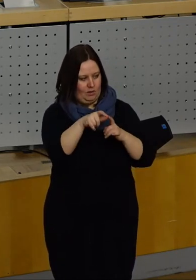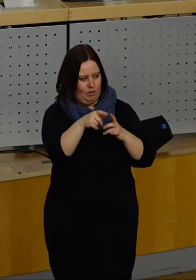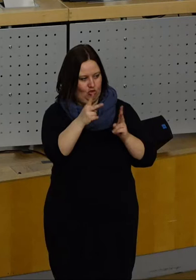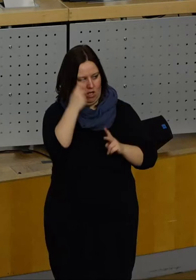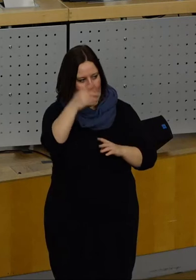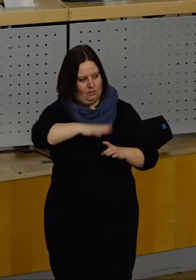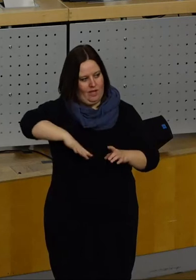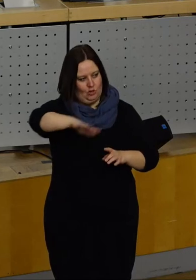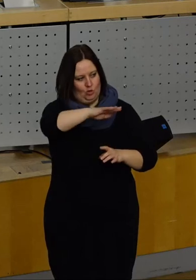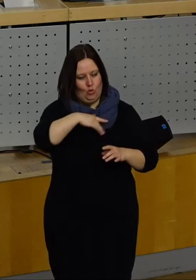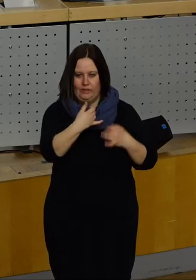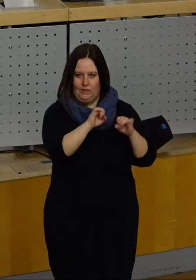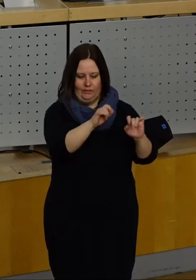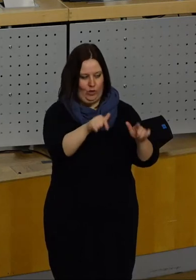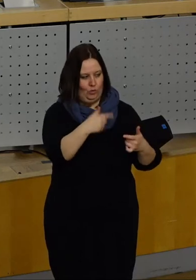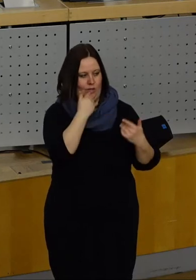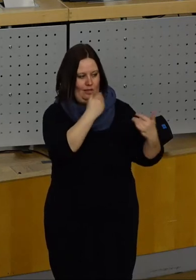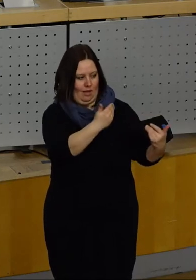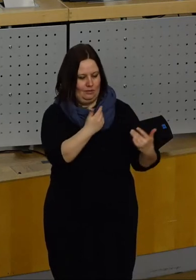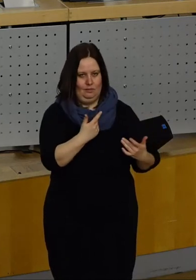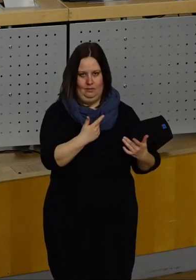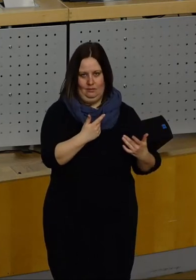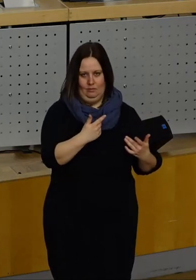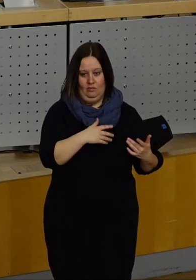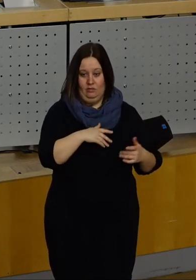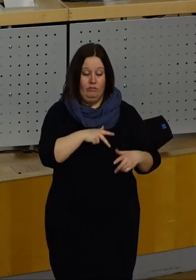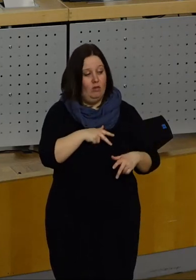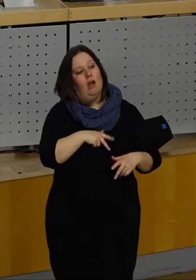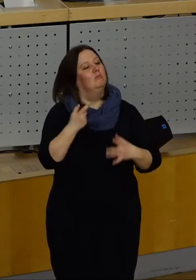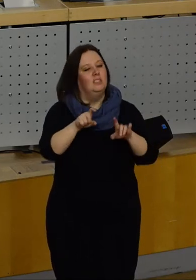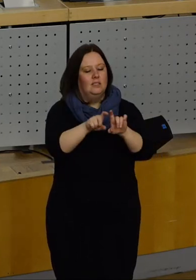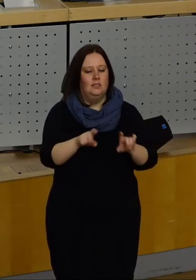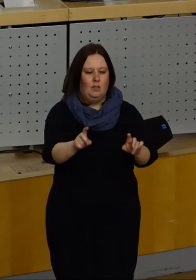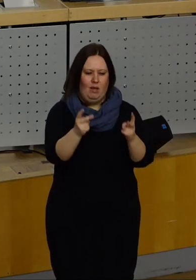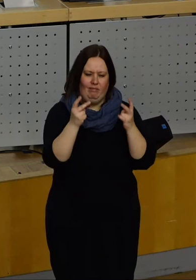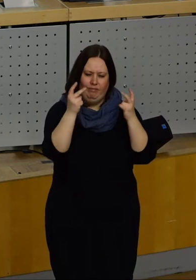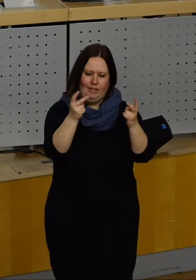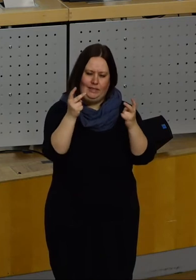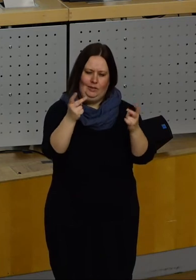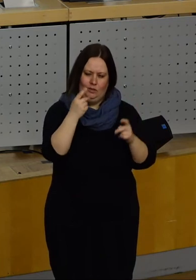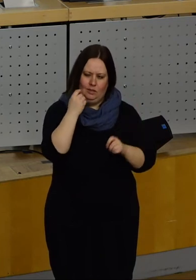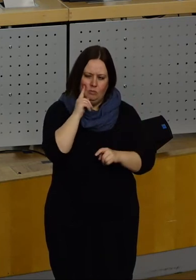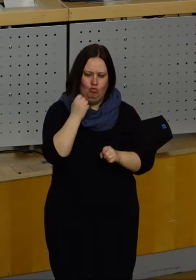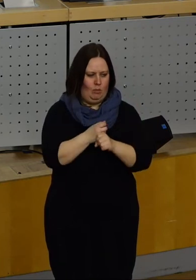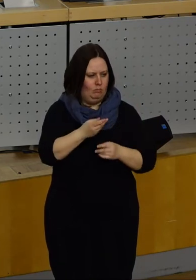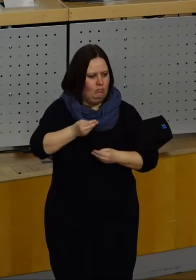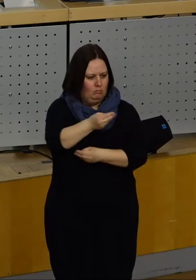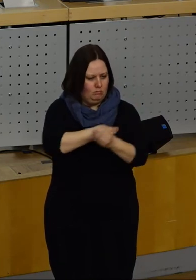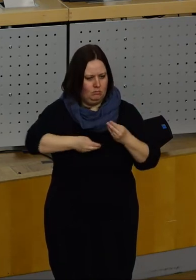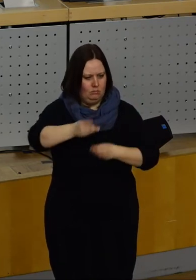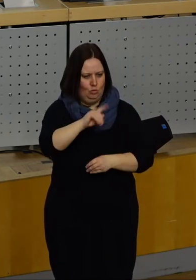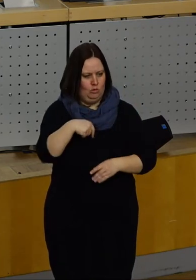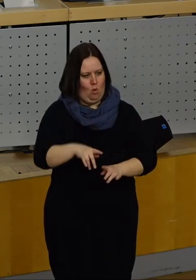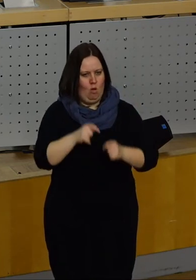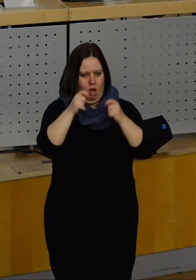-Stadtratsfraktion für diese Initiative. Man kann eigentlich nicht oft genug über dieses Thema reden. Und wie die Begründung des